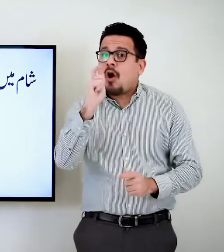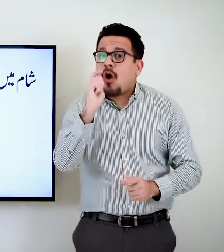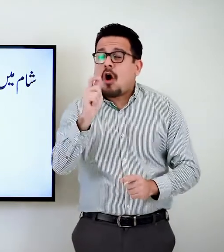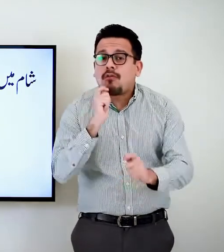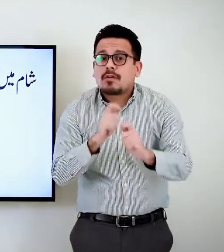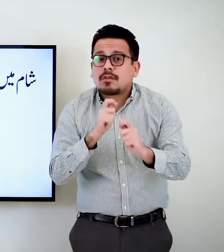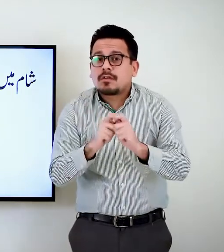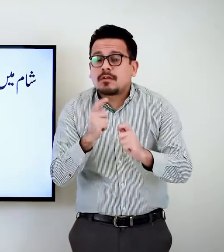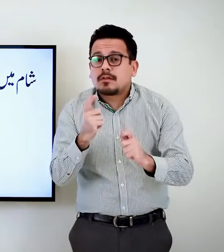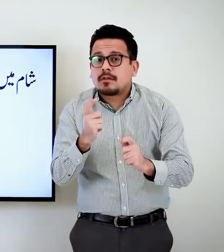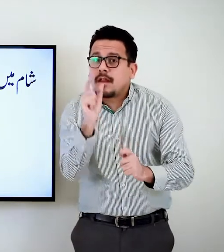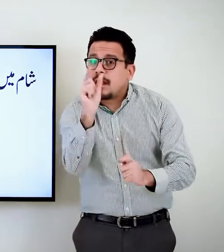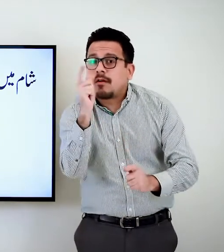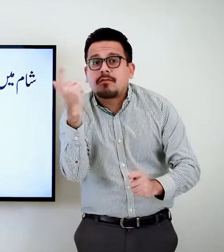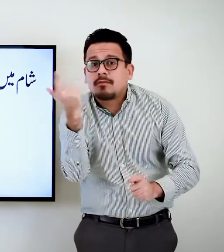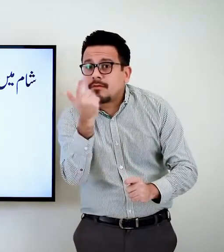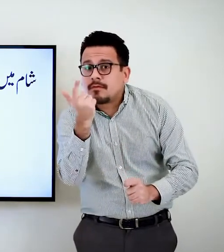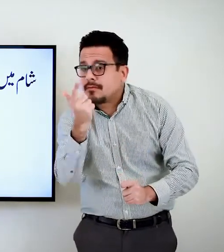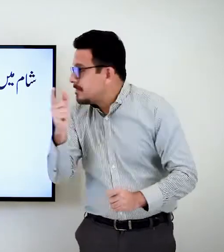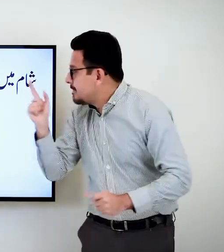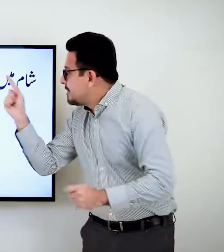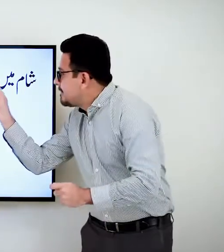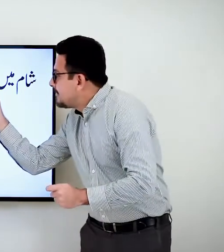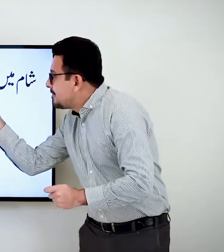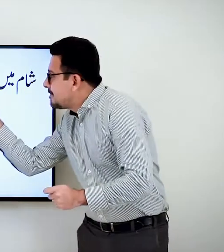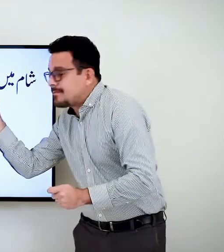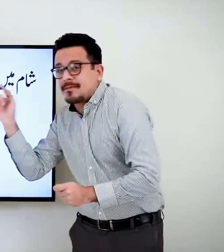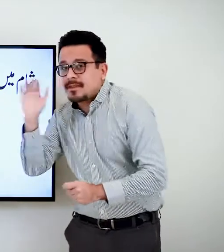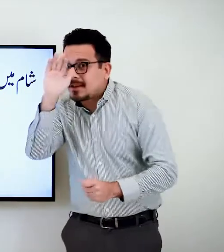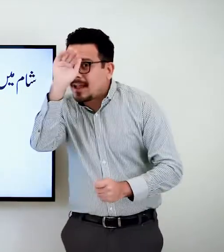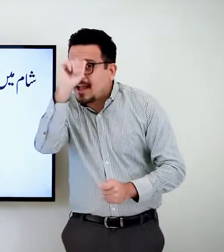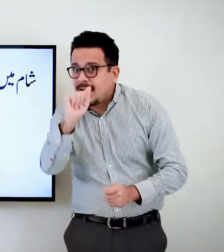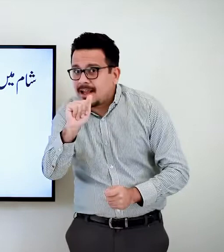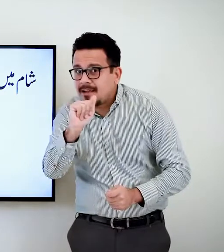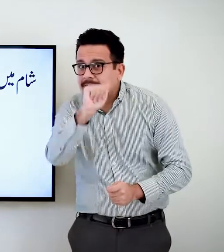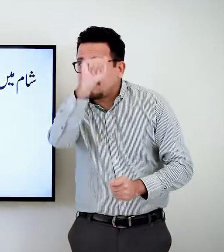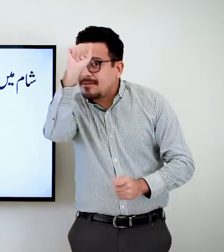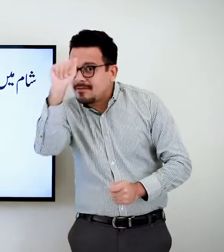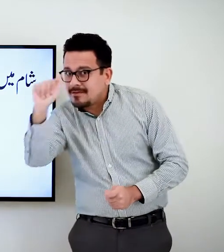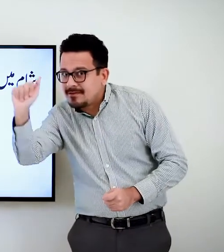इसमें आफिस कौन से गुरूफ से शिरू हुआ? अलिफ मजबर आ से